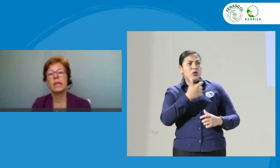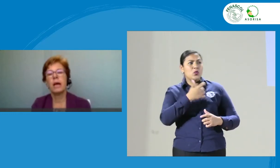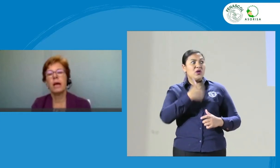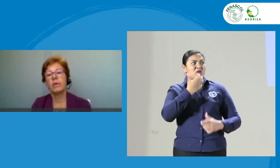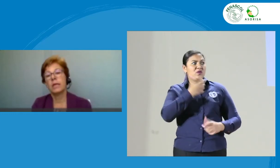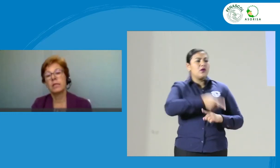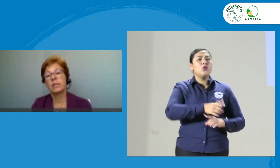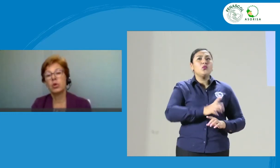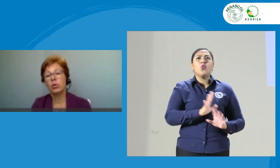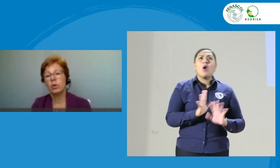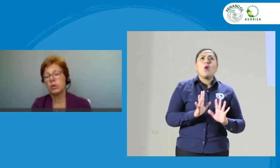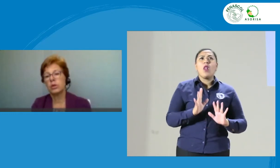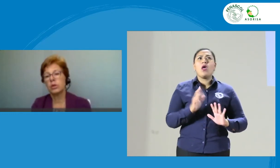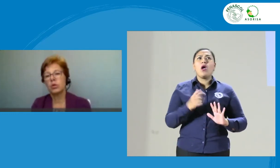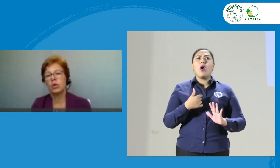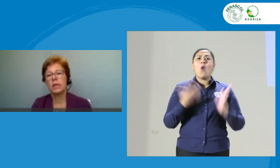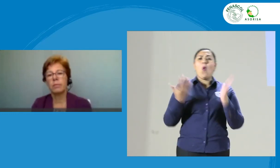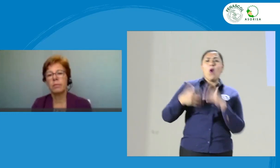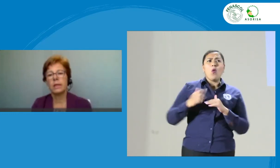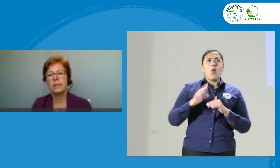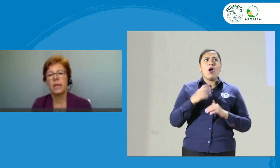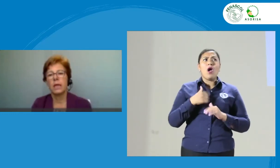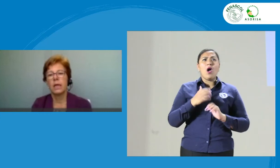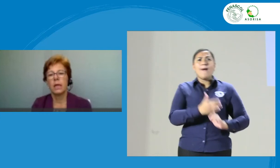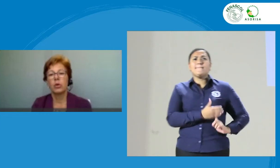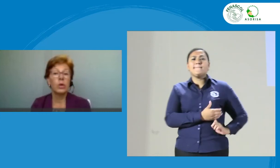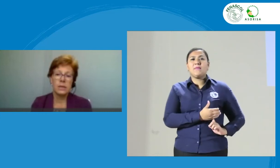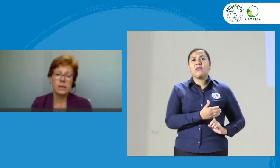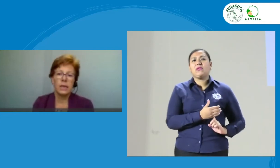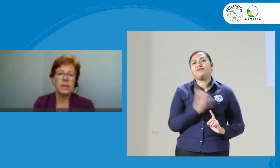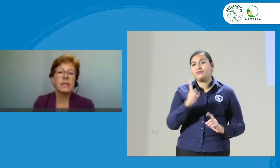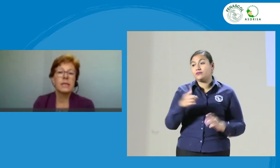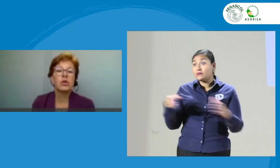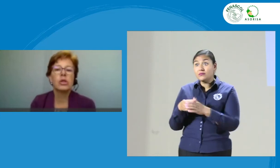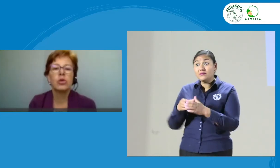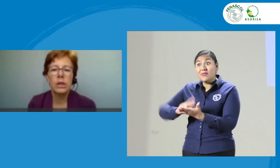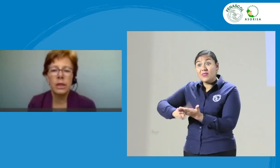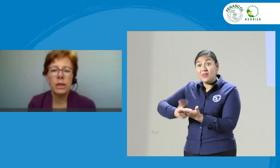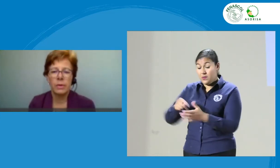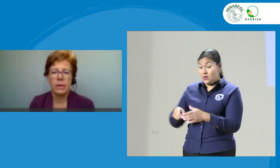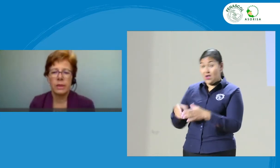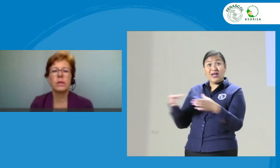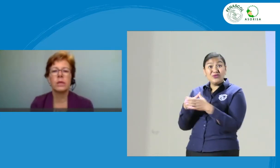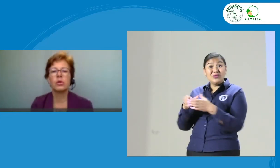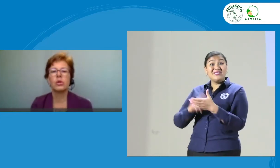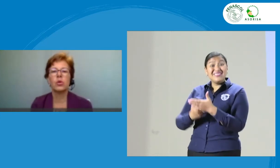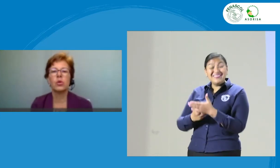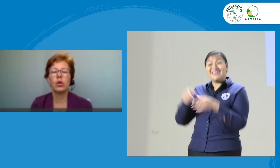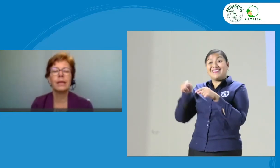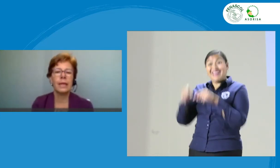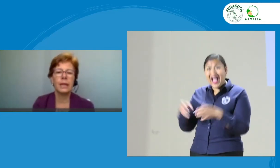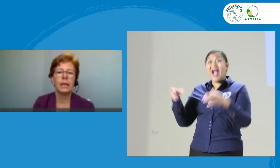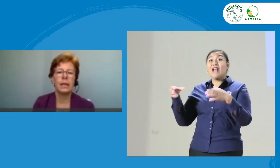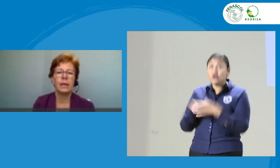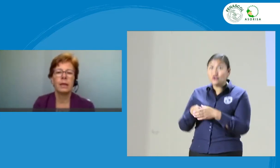Porque es que la federación o la asociación de intérpretes no es esa asociación de intérpretes, no es asociación de